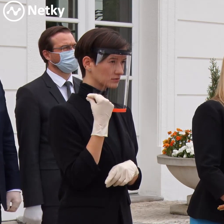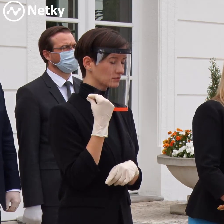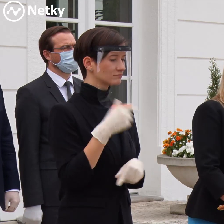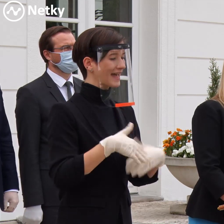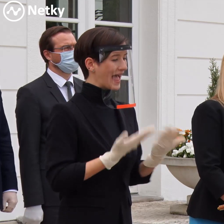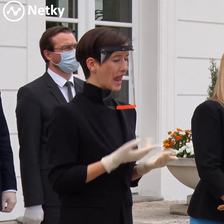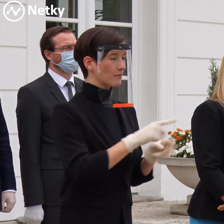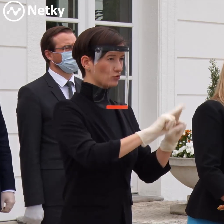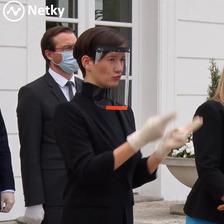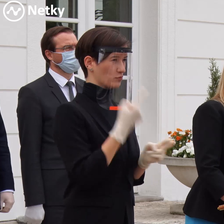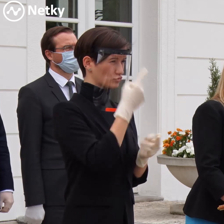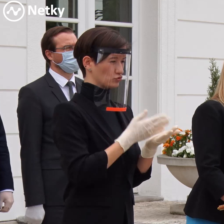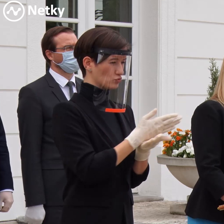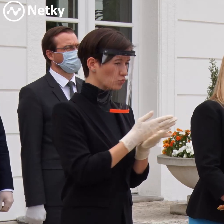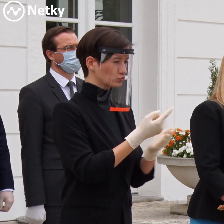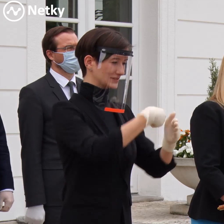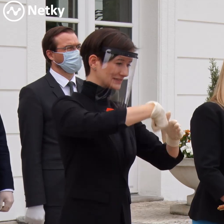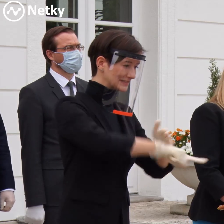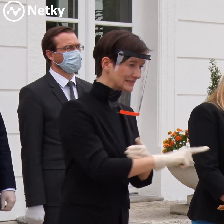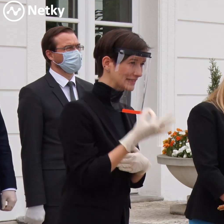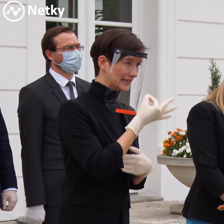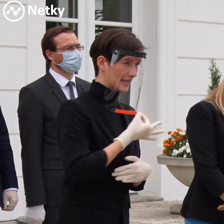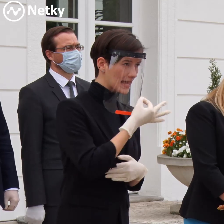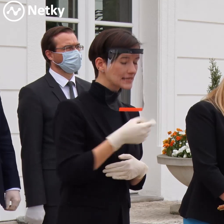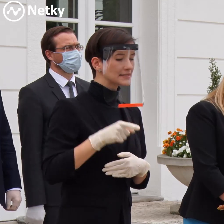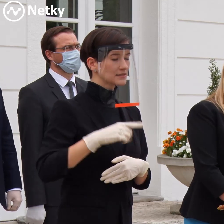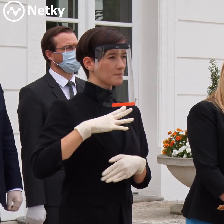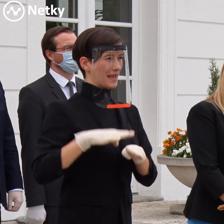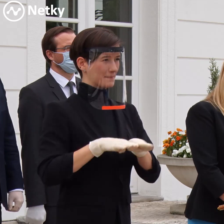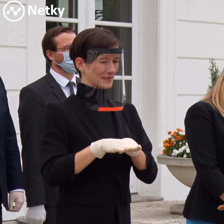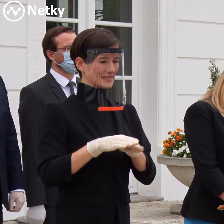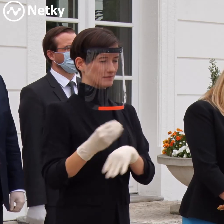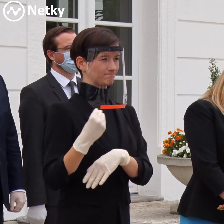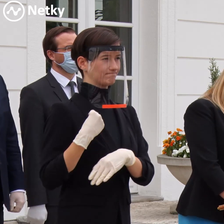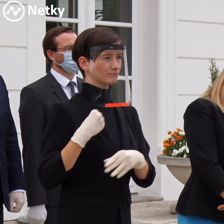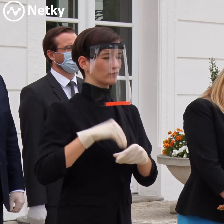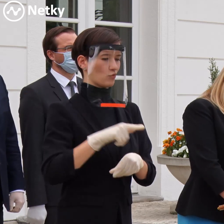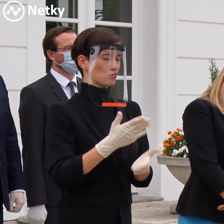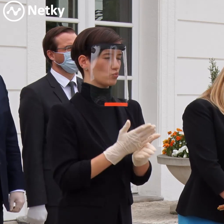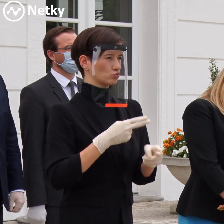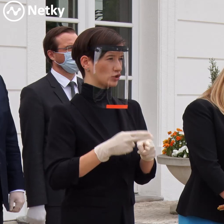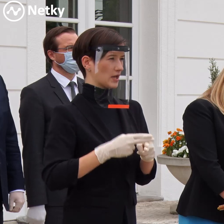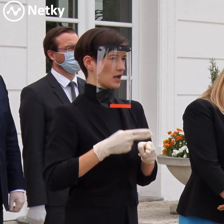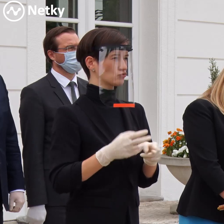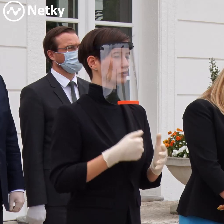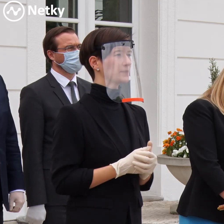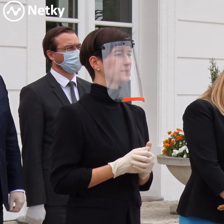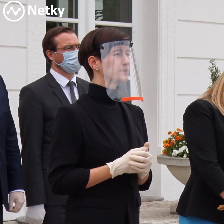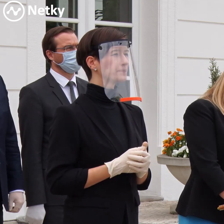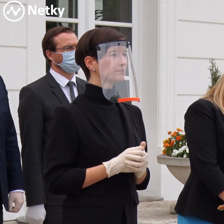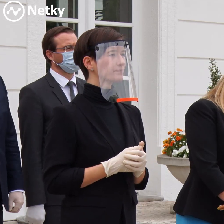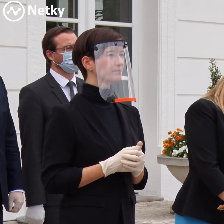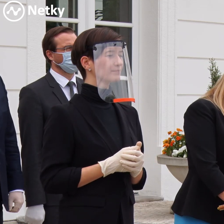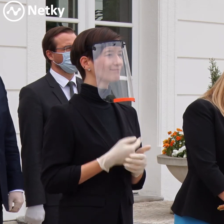zdravotníctva ma uistil, že tieto veci už sú teraz momentálne v riešení. Pokiaľ ide o...